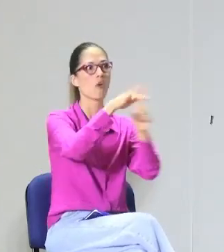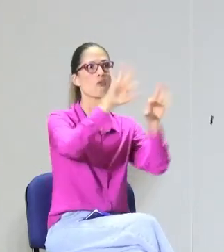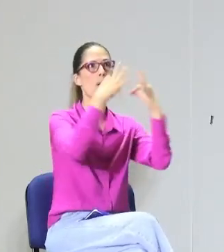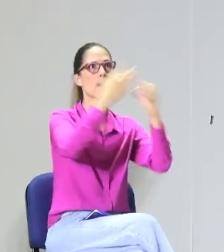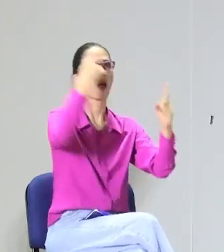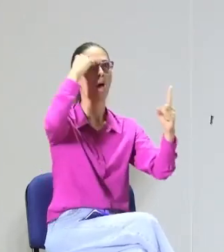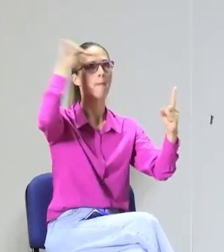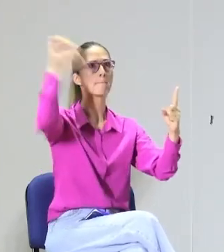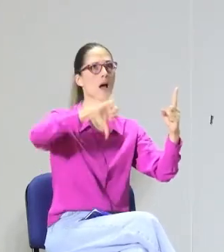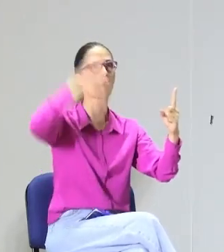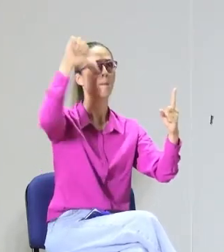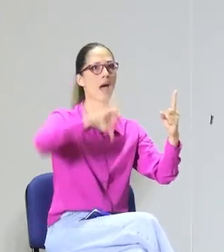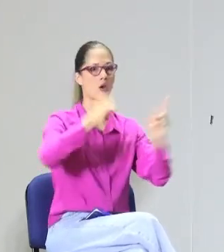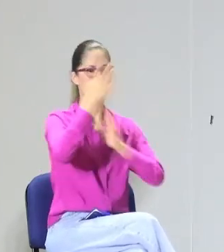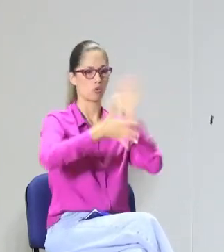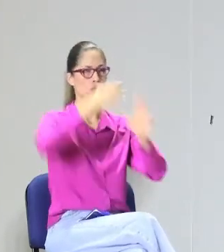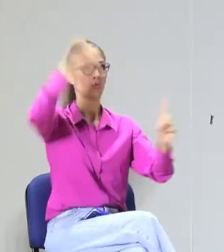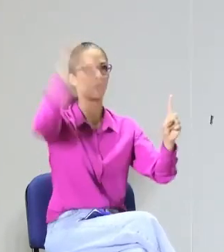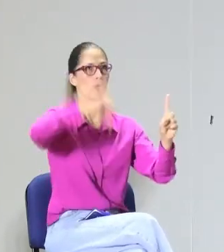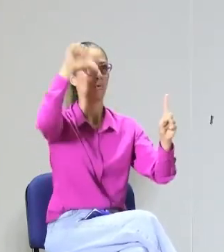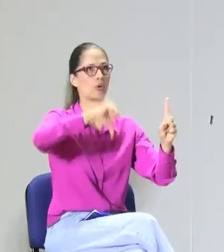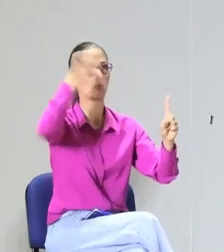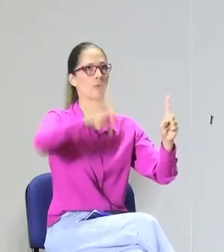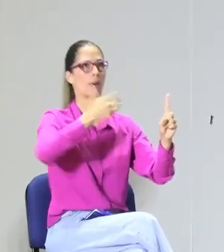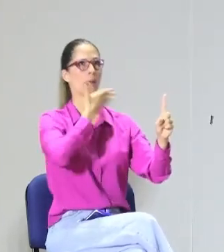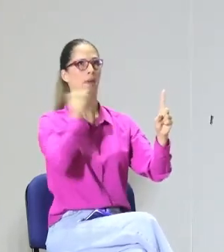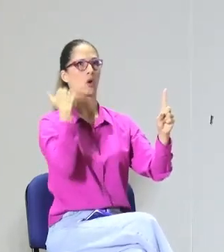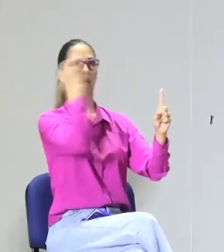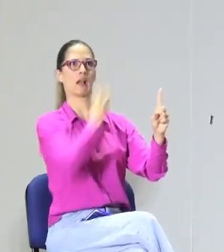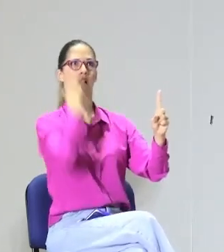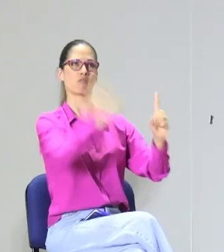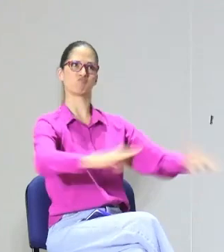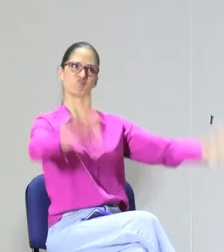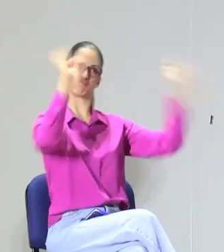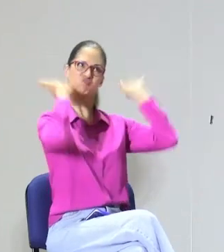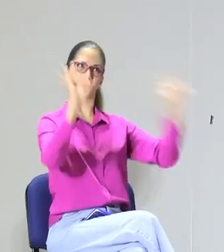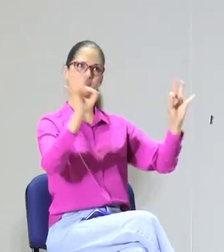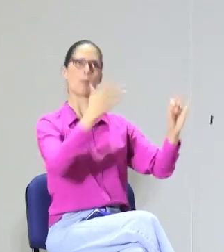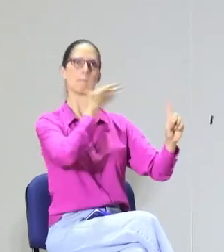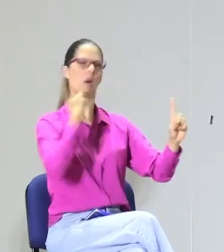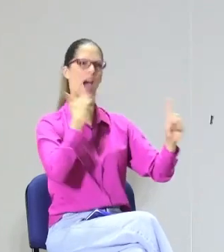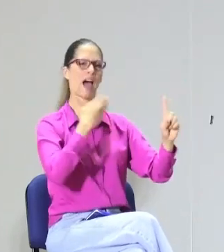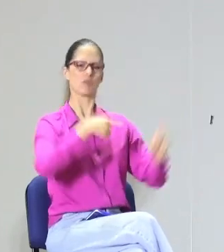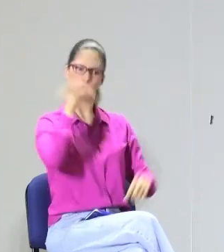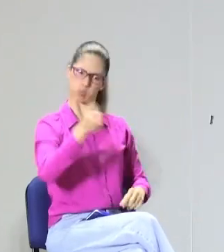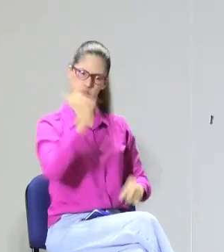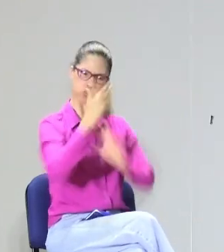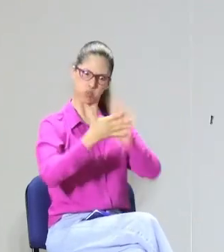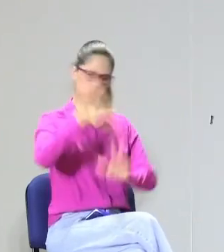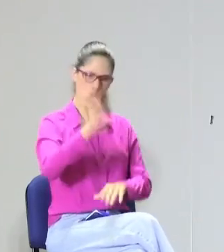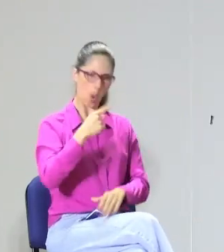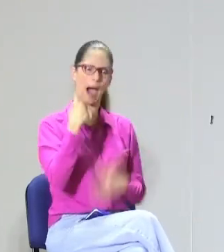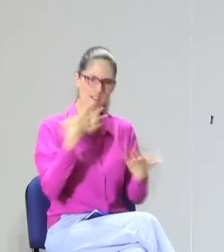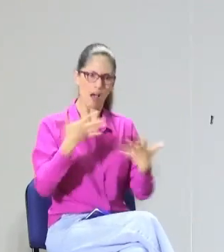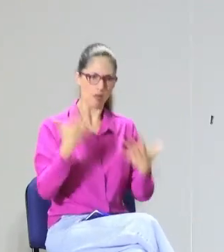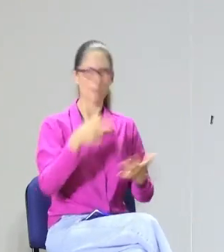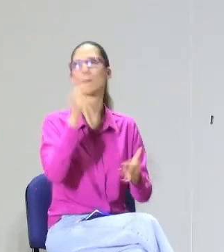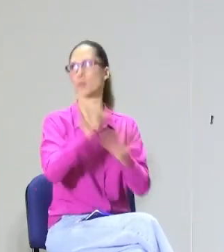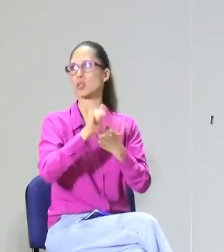es mejor hacer esa rehabilitación auditiva que la lengua de señas. Se piensa desde una visión negativa la lengua de señas